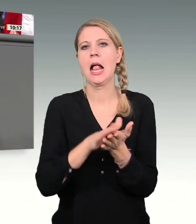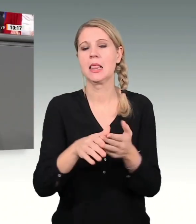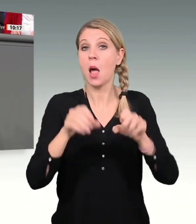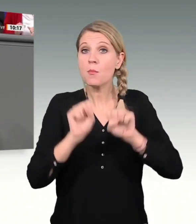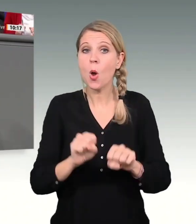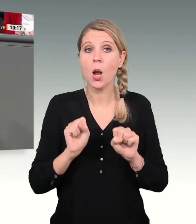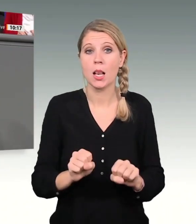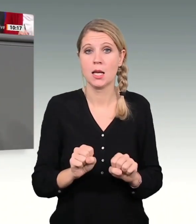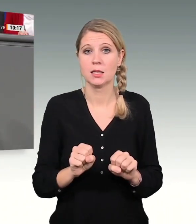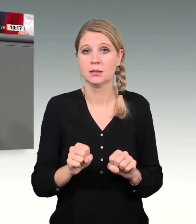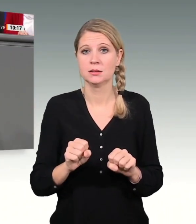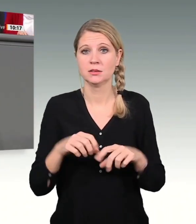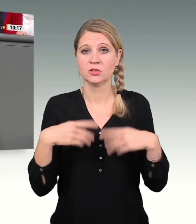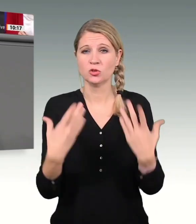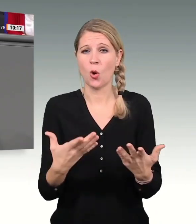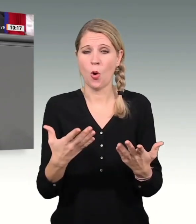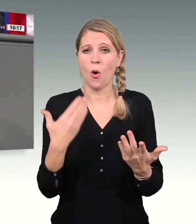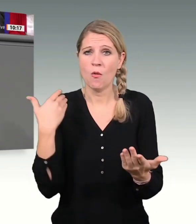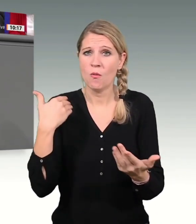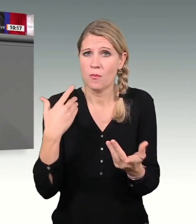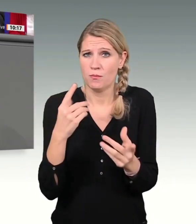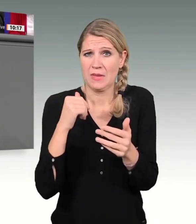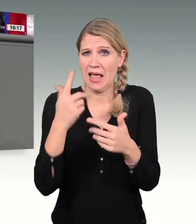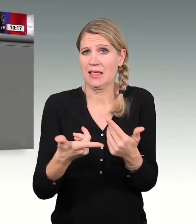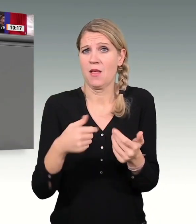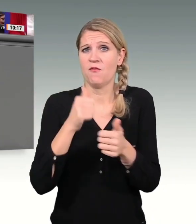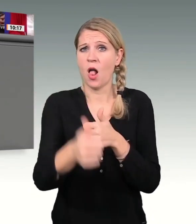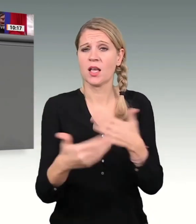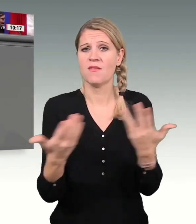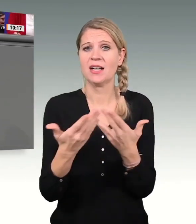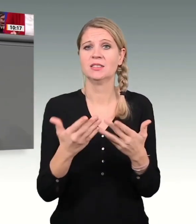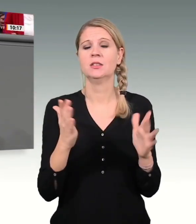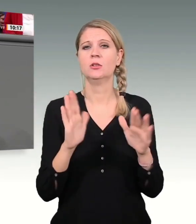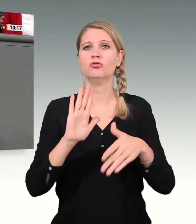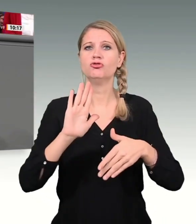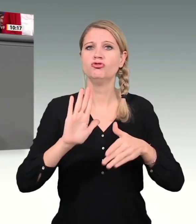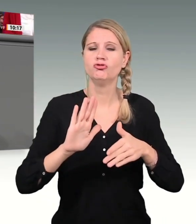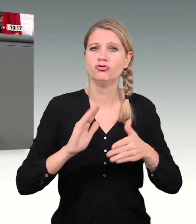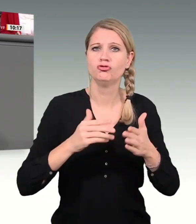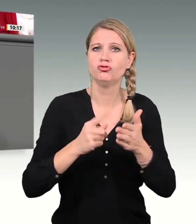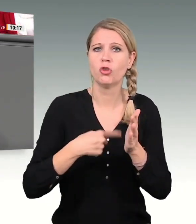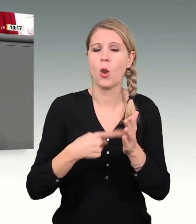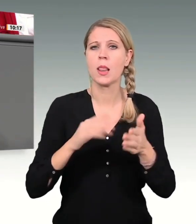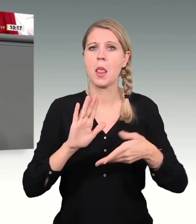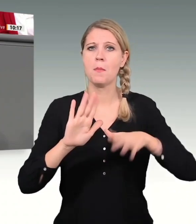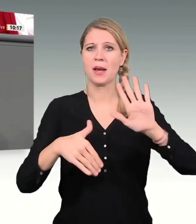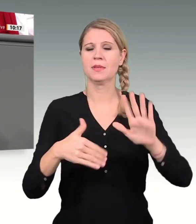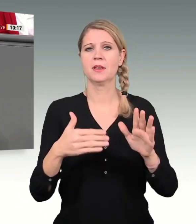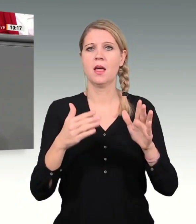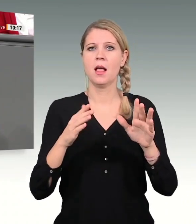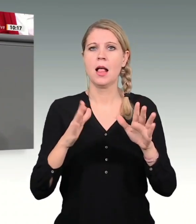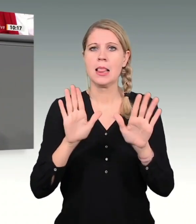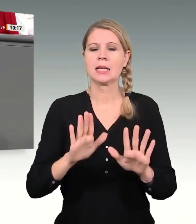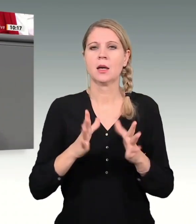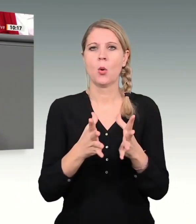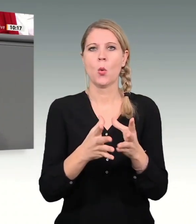Folge ja sogar die komplette Auflösung dieser Schuldengrenze. Ein Schelm. Wer Böses dabei denkt,